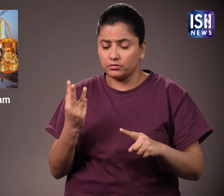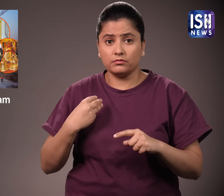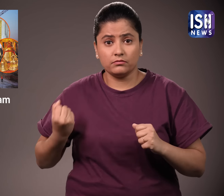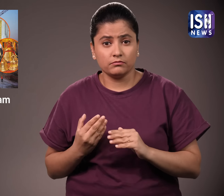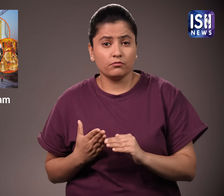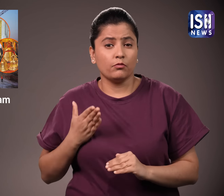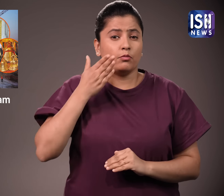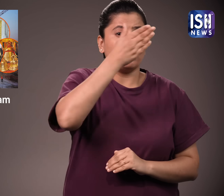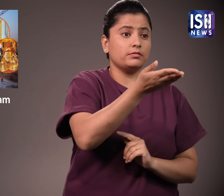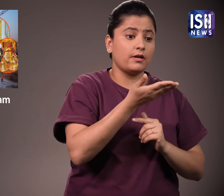है